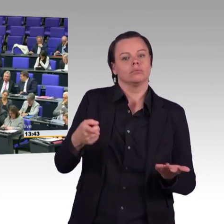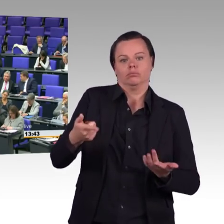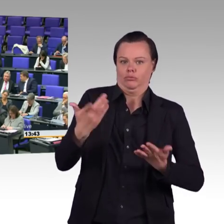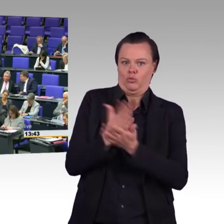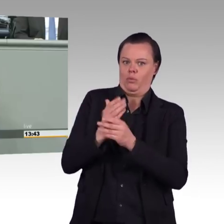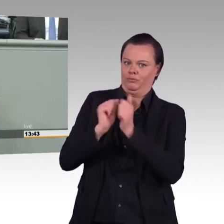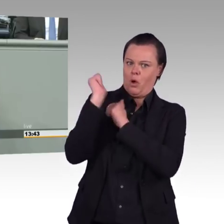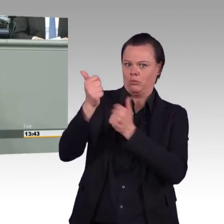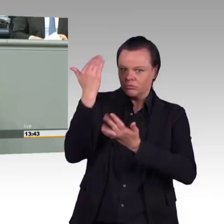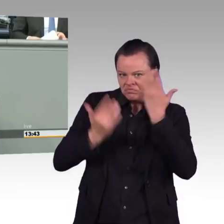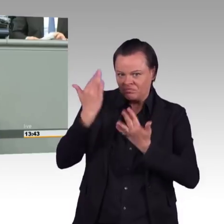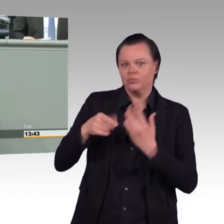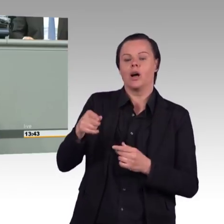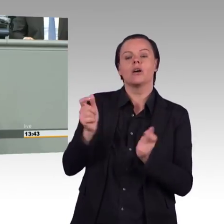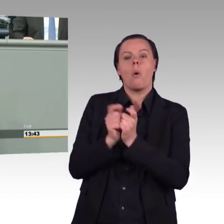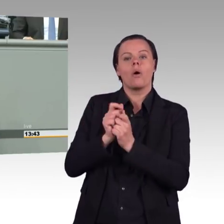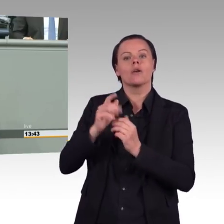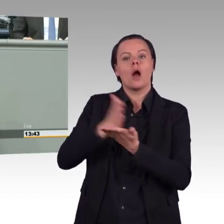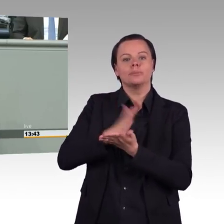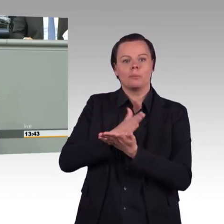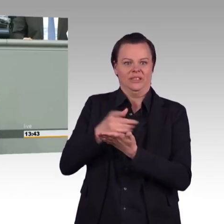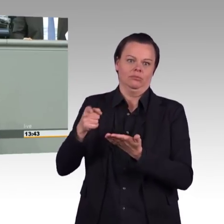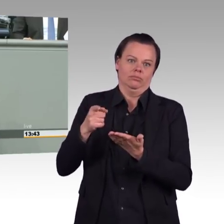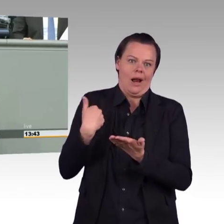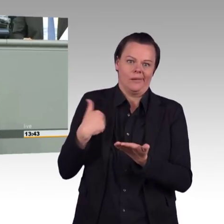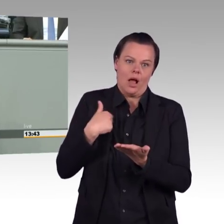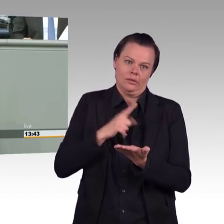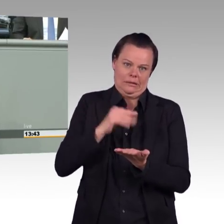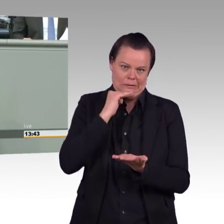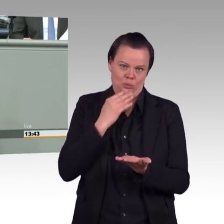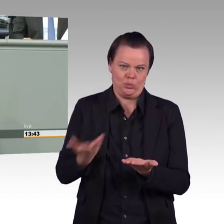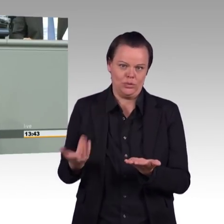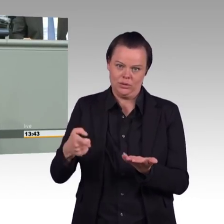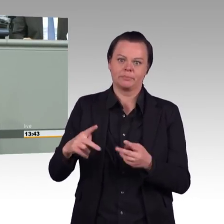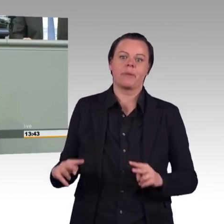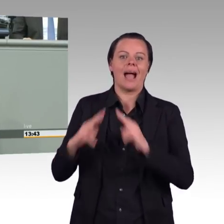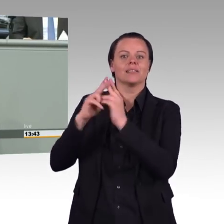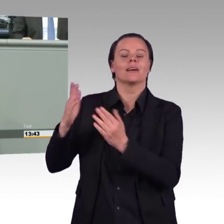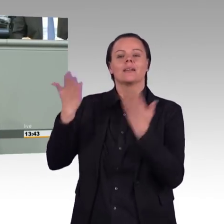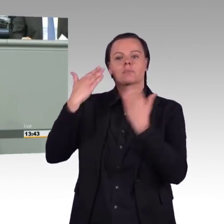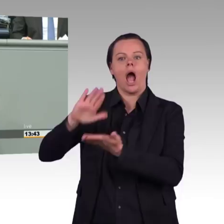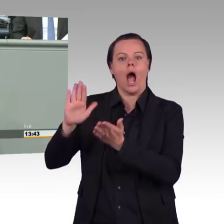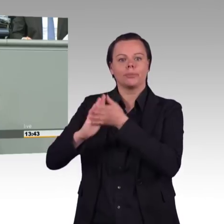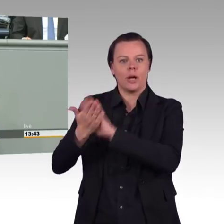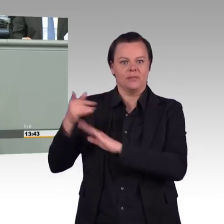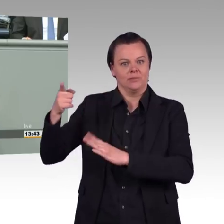Und wir müssen den Kollegen in den Braunkohleregionen Rheinwein einschenken. Wir müssen ihnen sagen, wir müssen handeln.